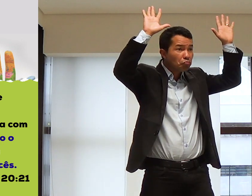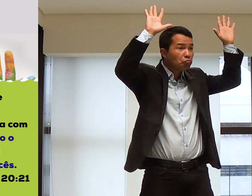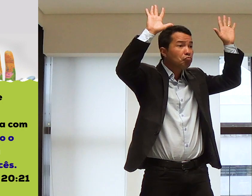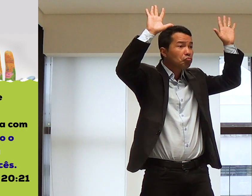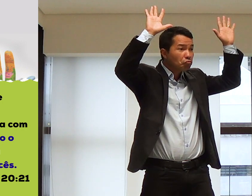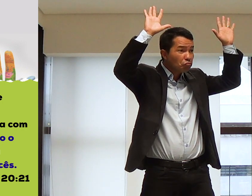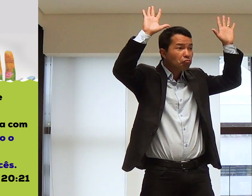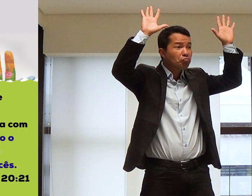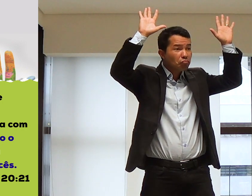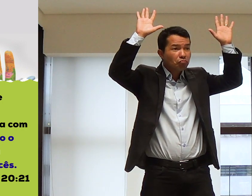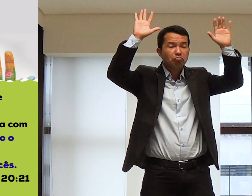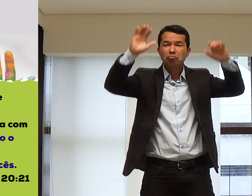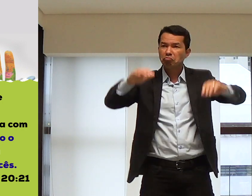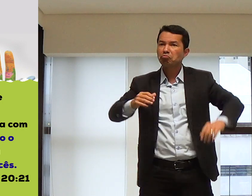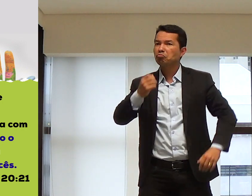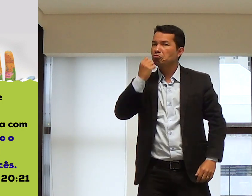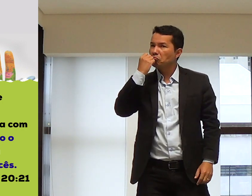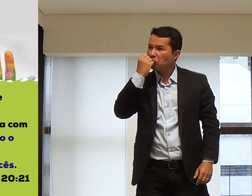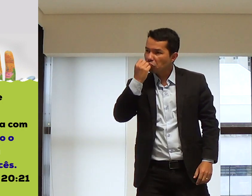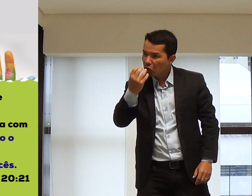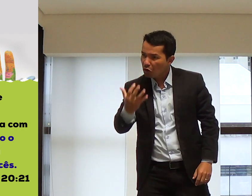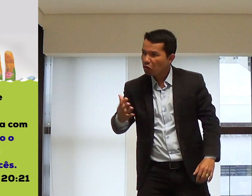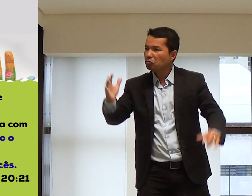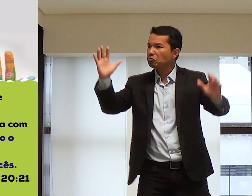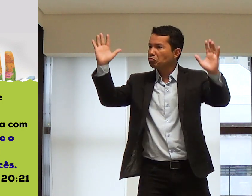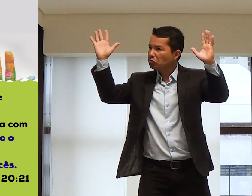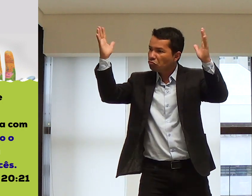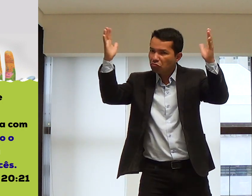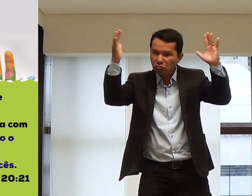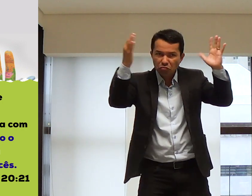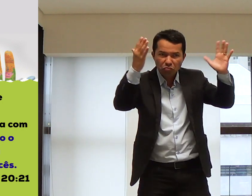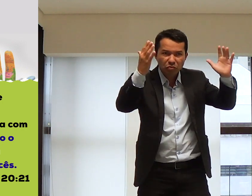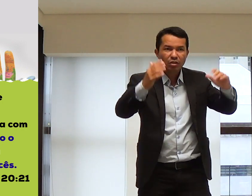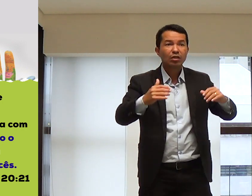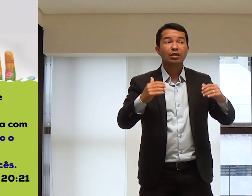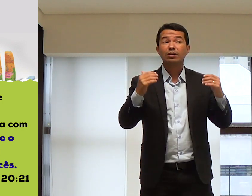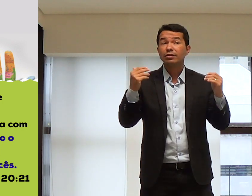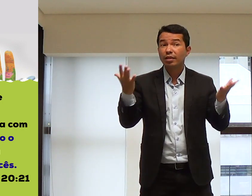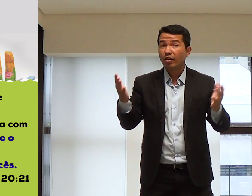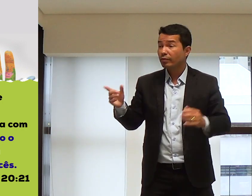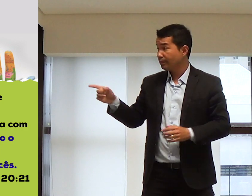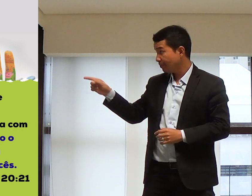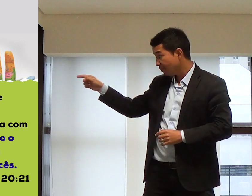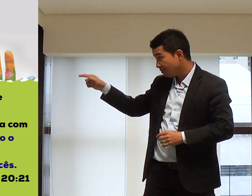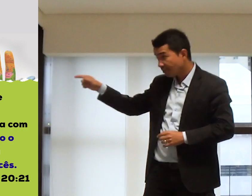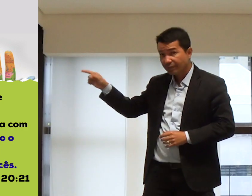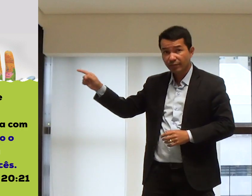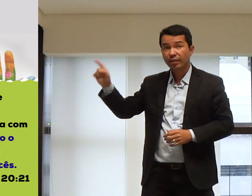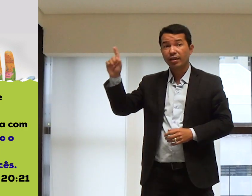discípulo de Jesus? Sim. Muito bom. Parabéns. Mas, então,